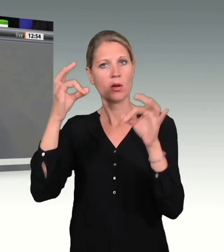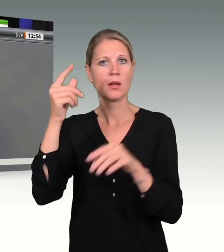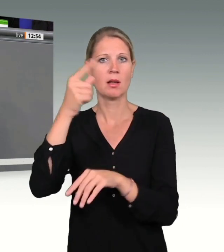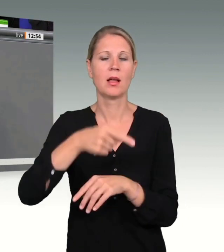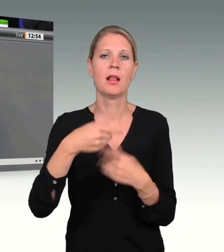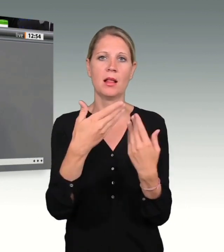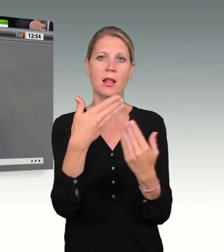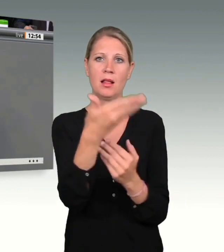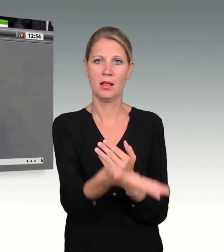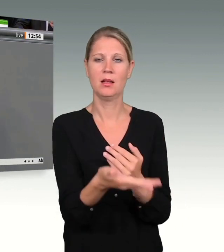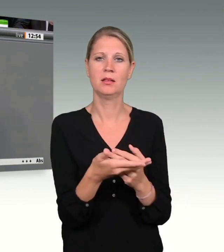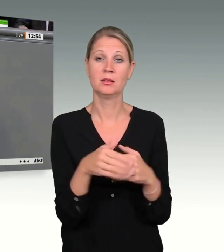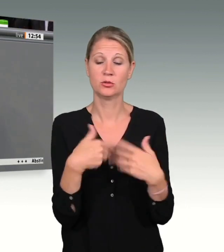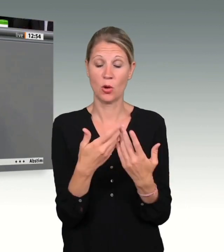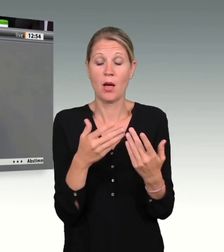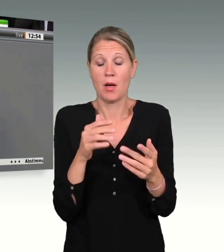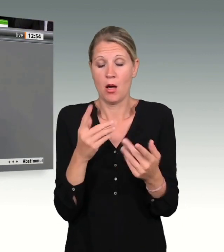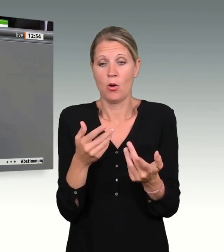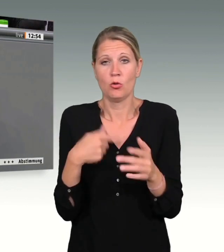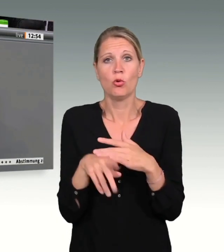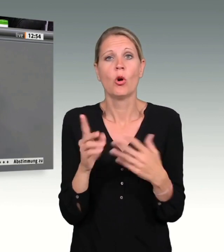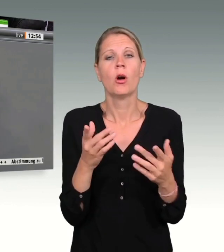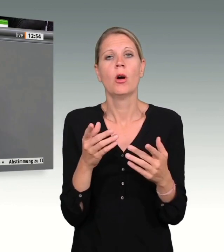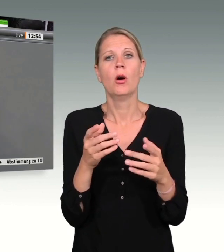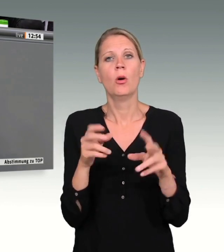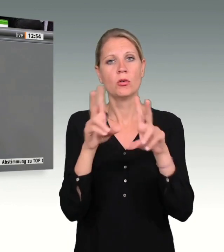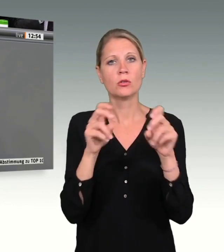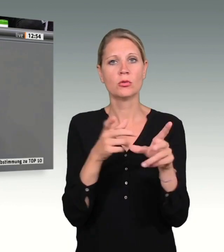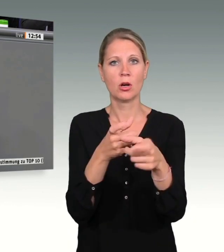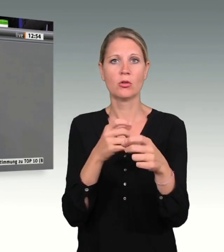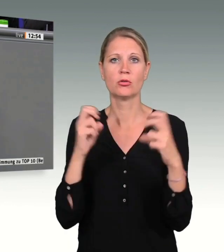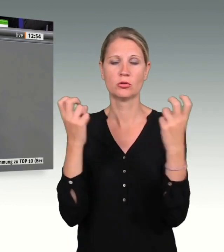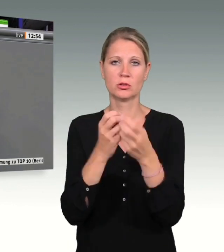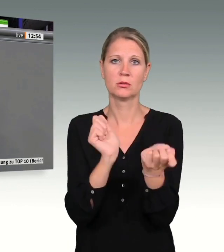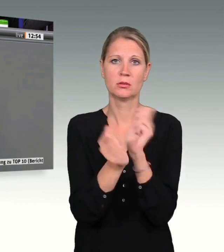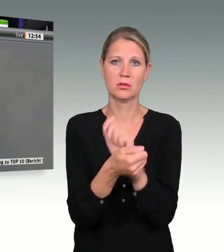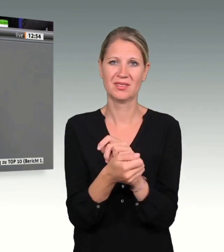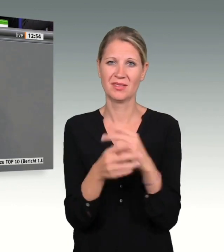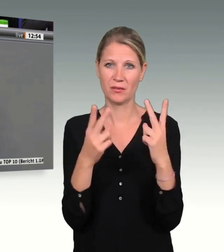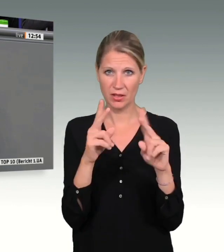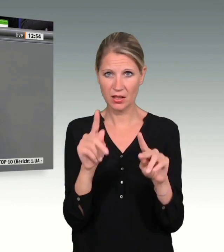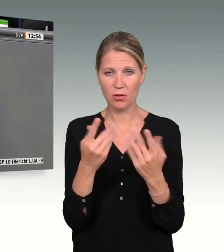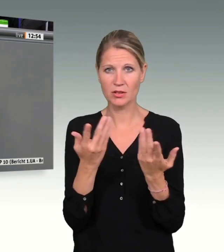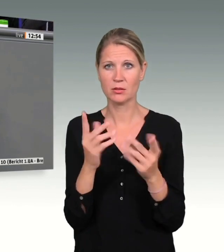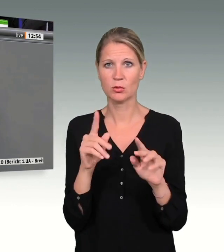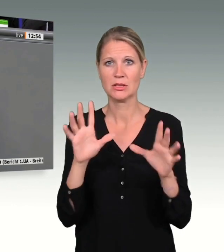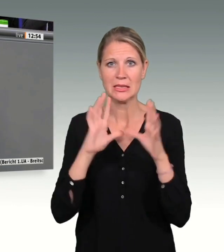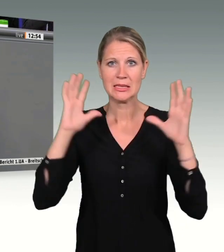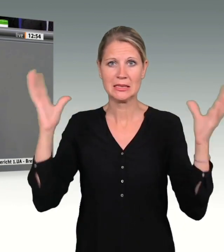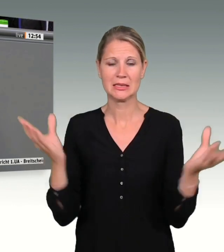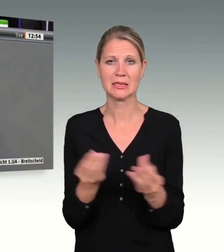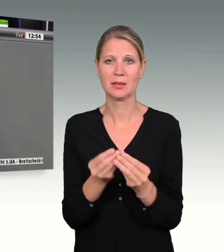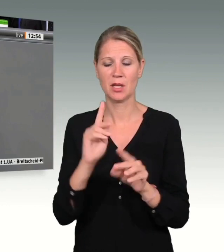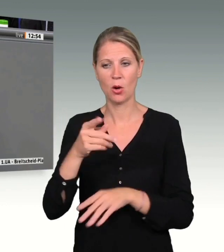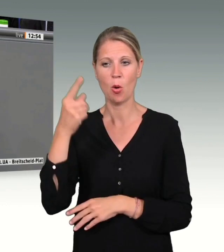Was ist wichtig noch? Ich glaube, wir müssen uns insgesamt nach wie vor die Bedrohung stellen. Wir müssen uns